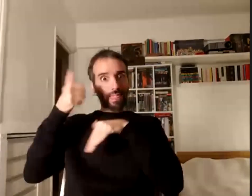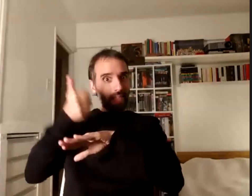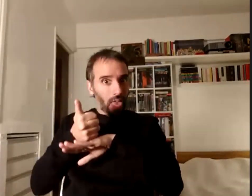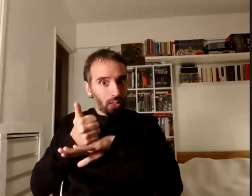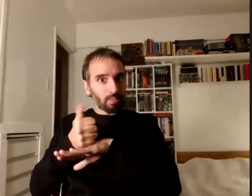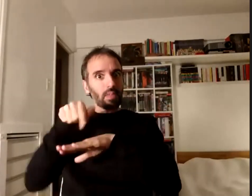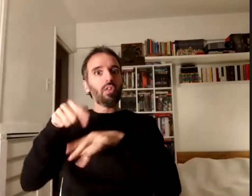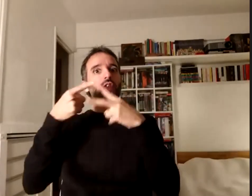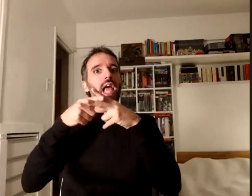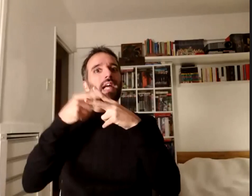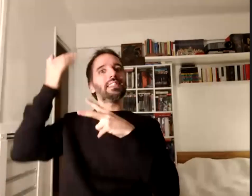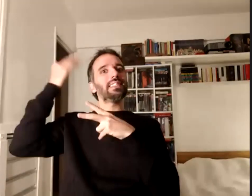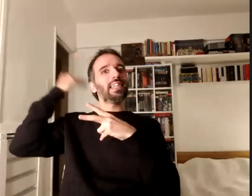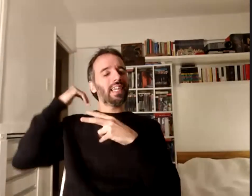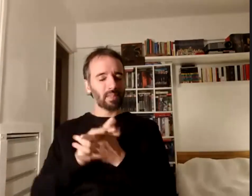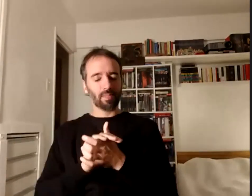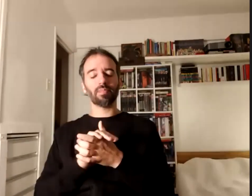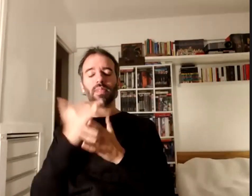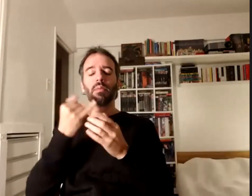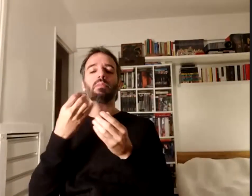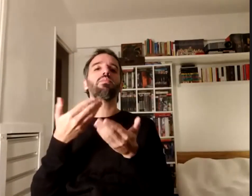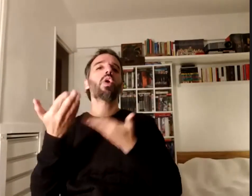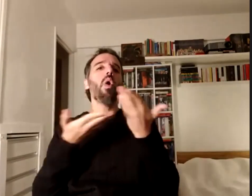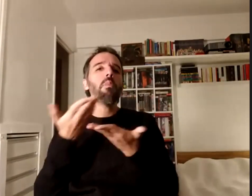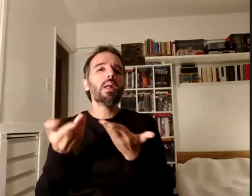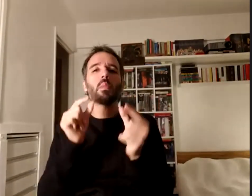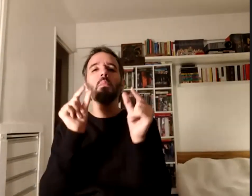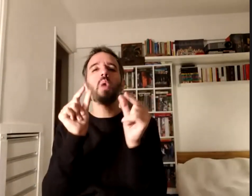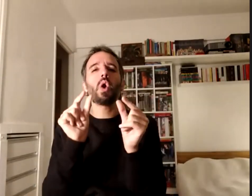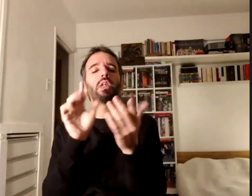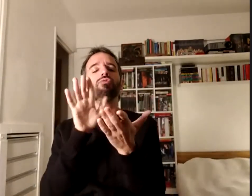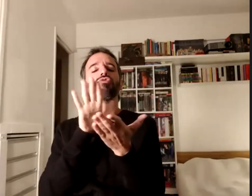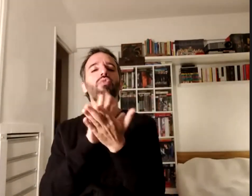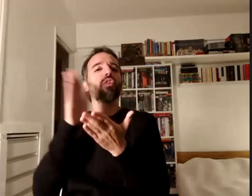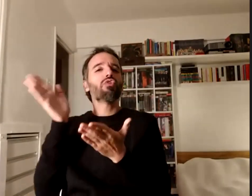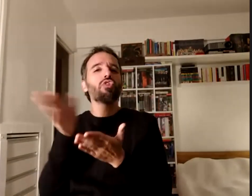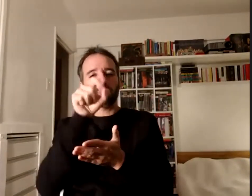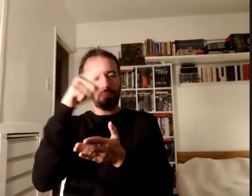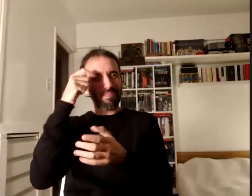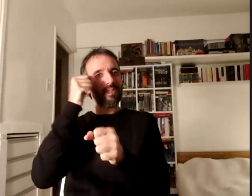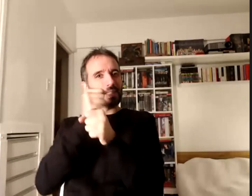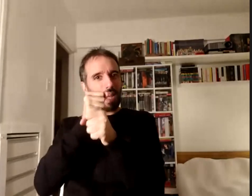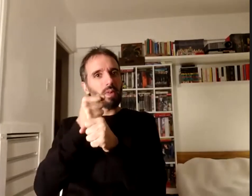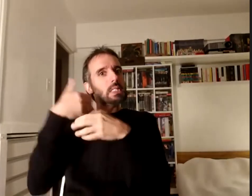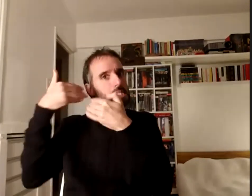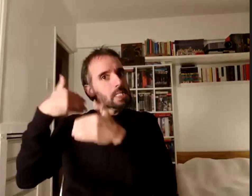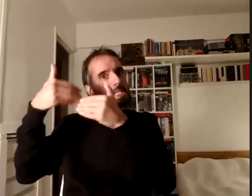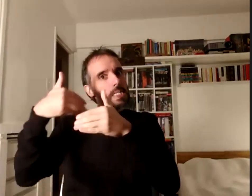y de haber compartido un poquito todo el trabajo que vienen haciendo y me parece genial